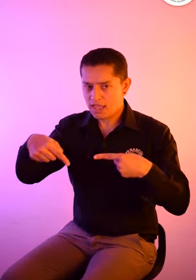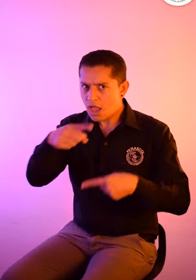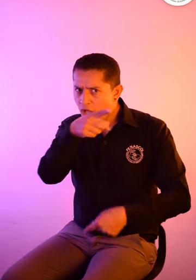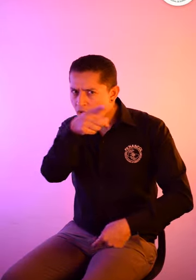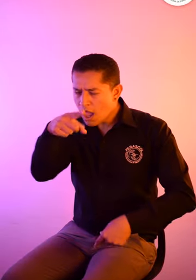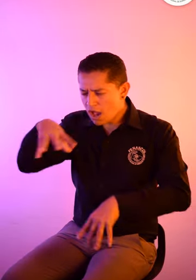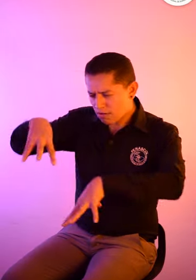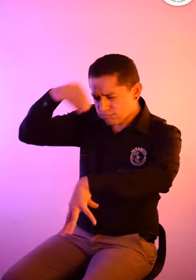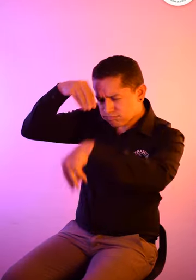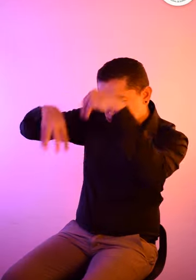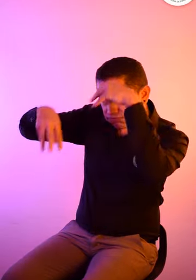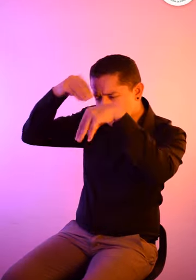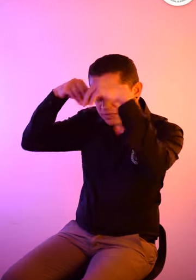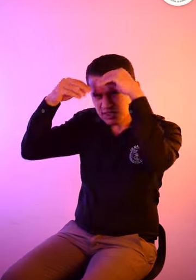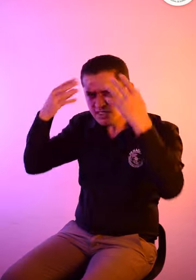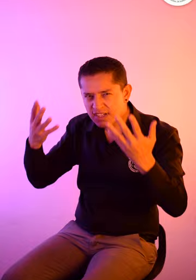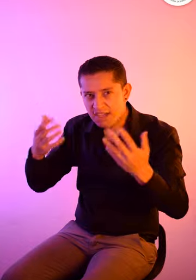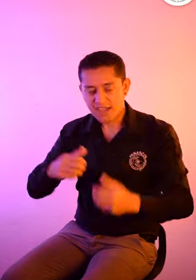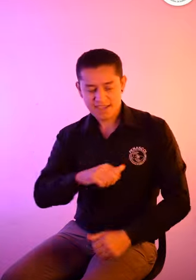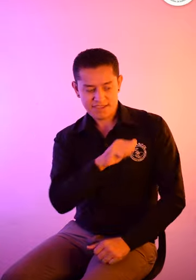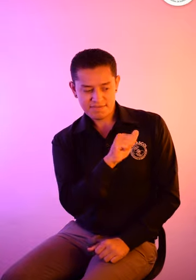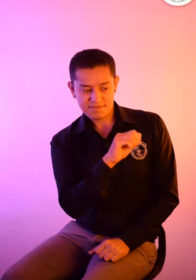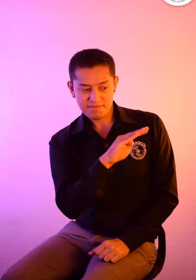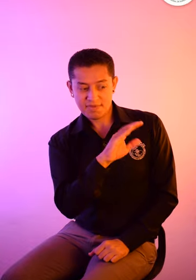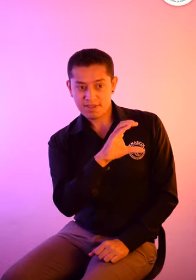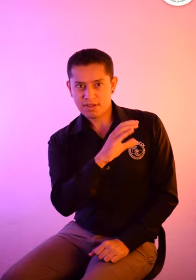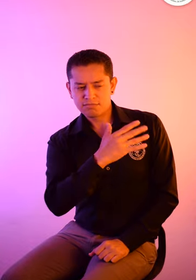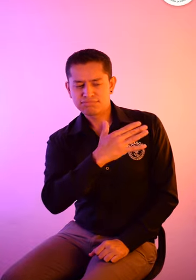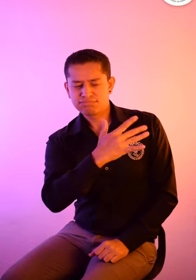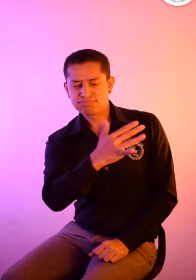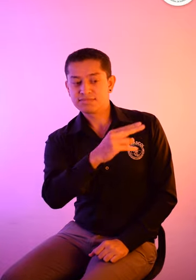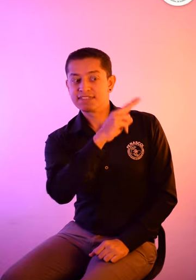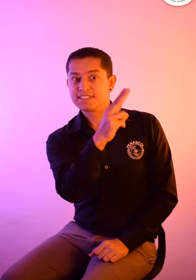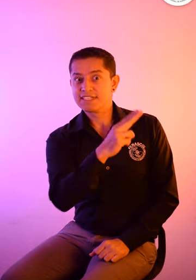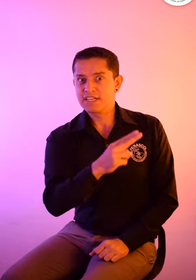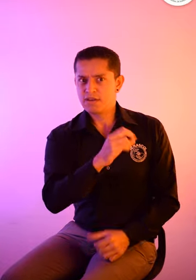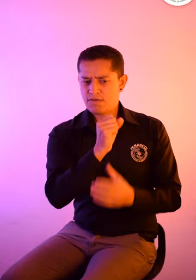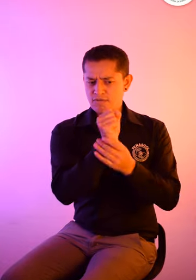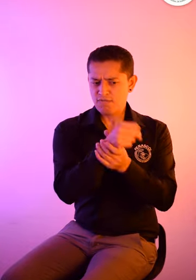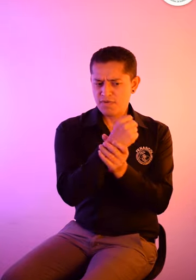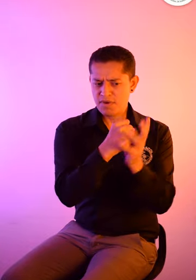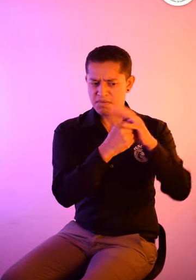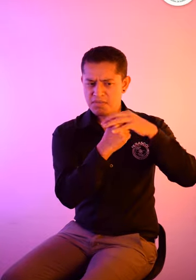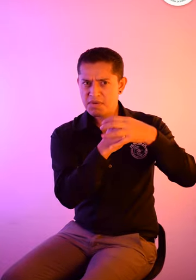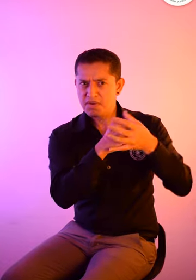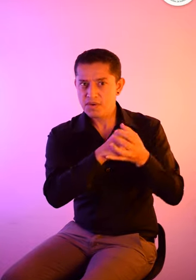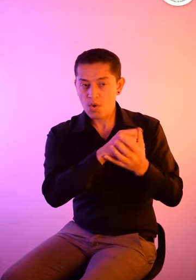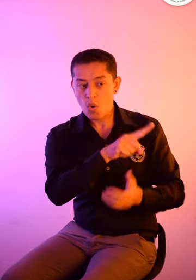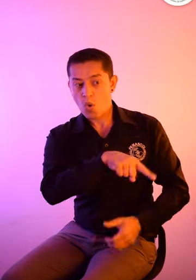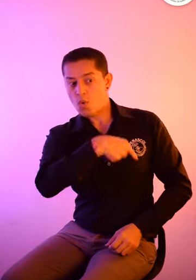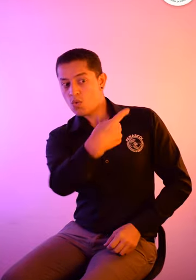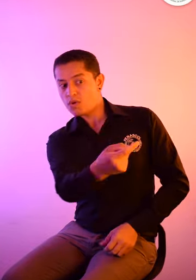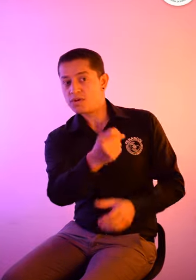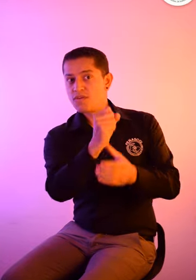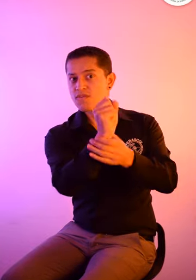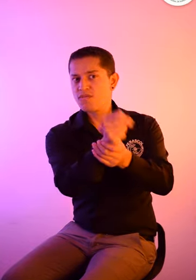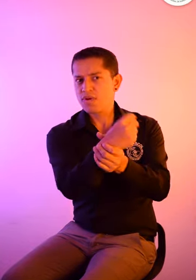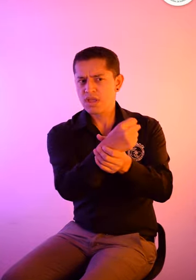ha sido genial aprender en la semana señas con configuraciones manuales del abecedario y